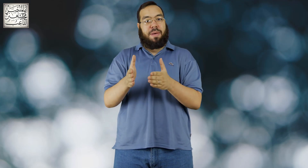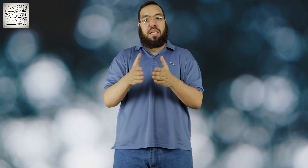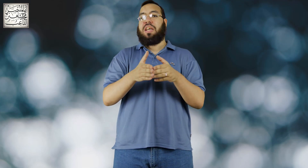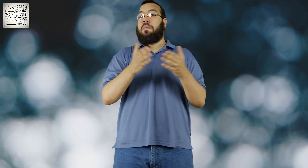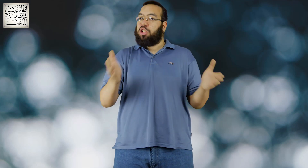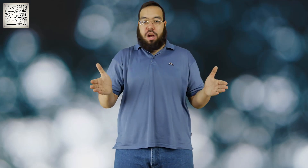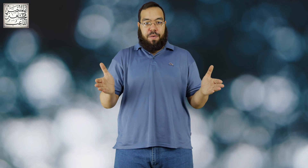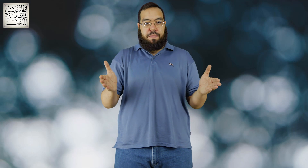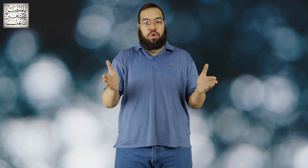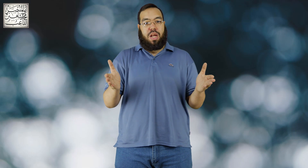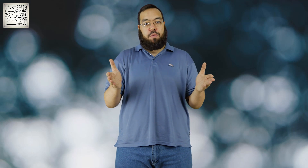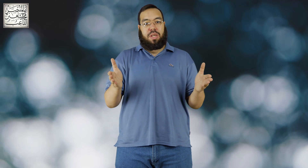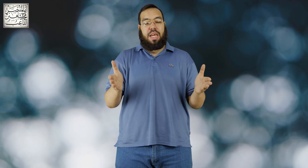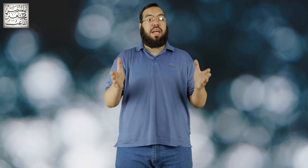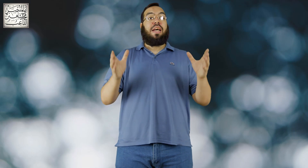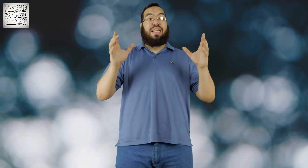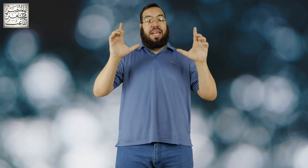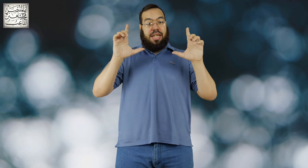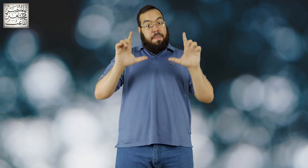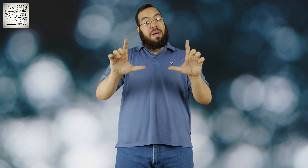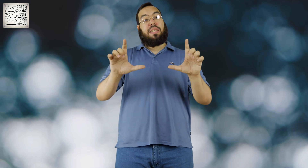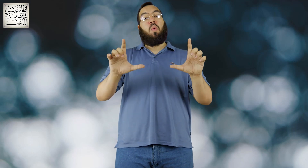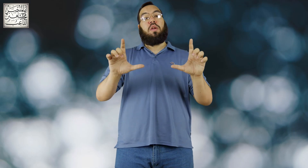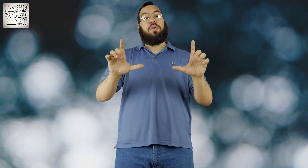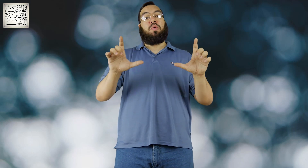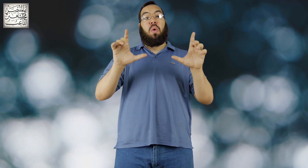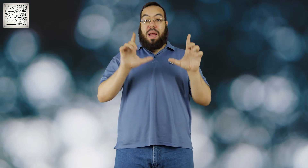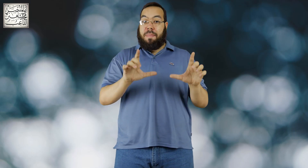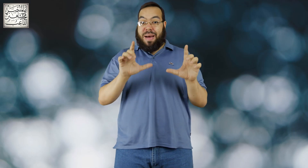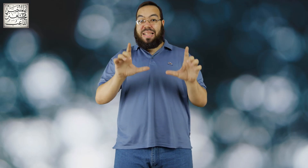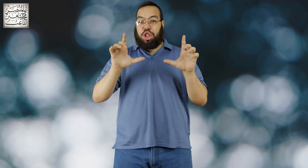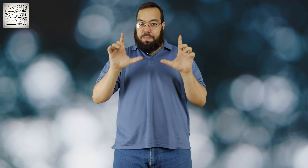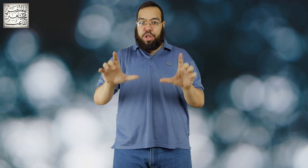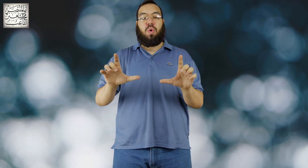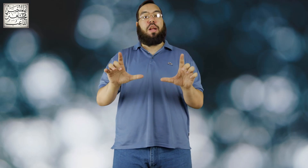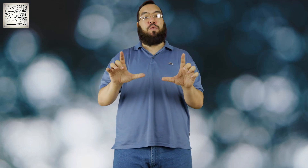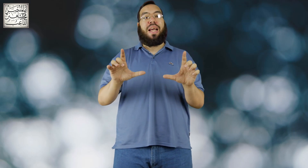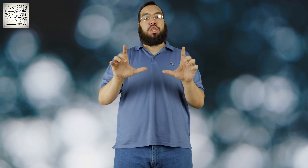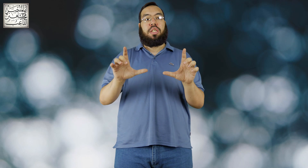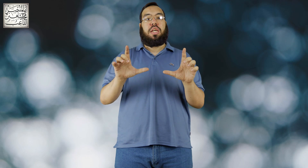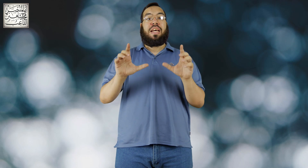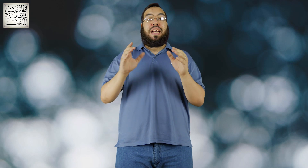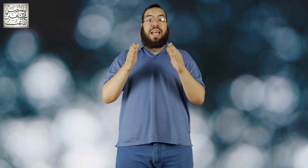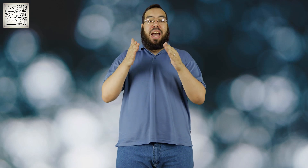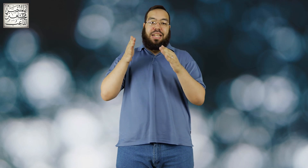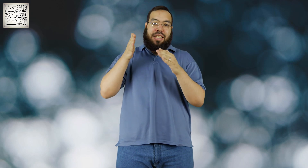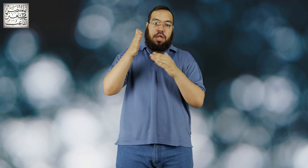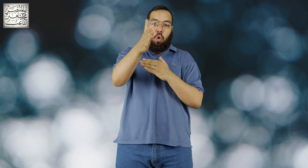مش هرفع الفيديو على فور كي لكن لما صور الفيديو او لما منتج الفيديو على فول اتش دي ده هيديني